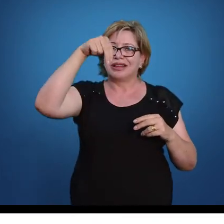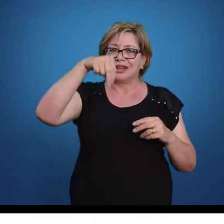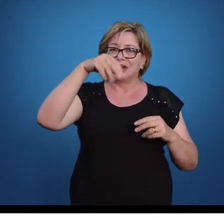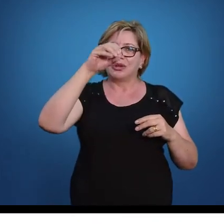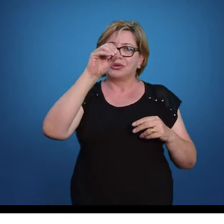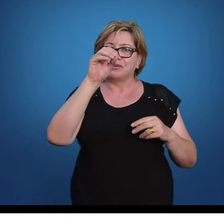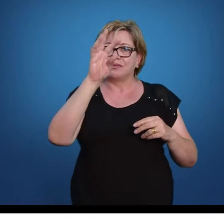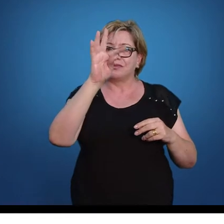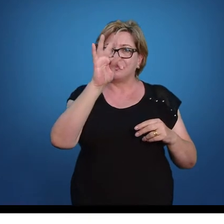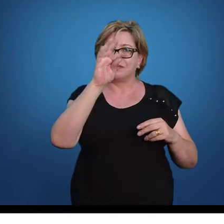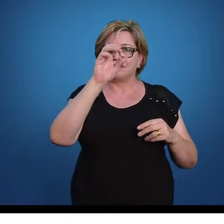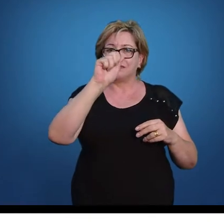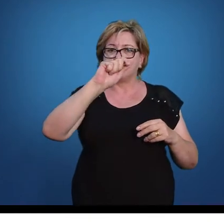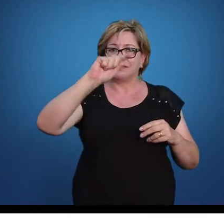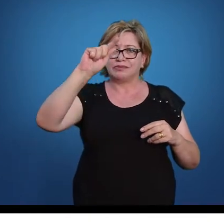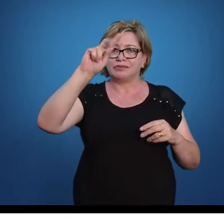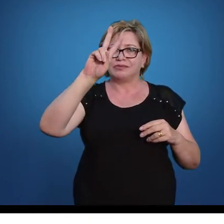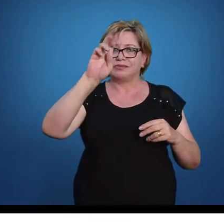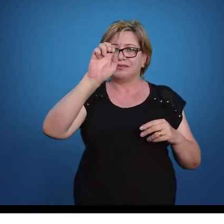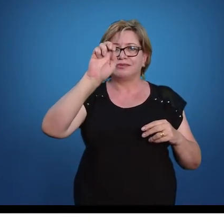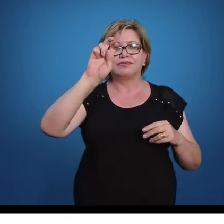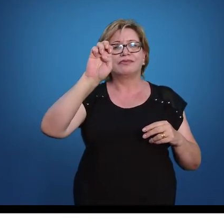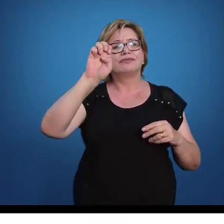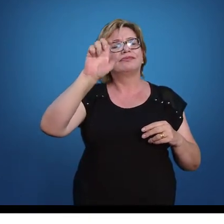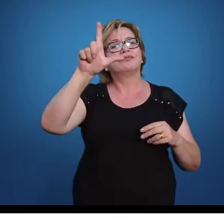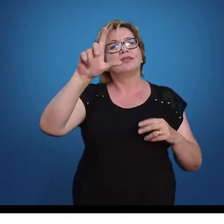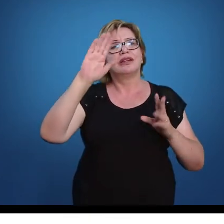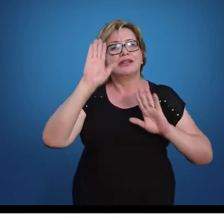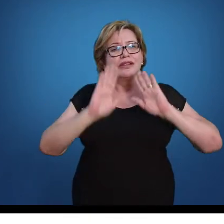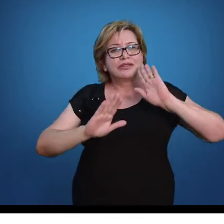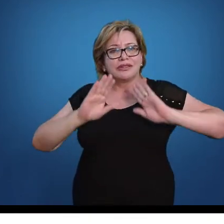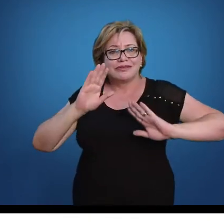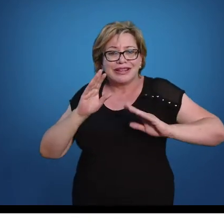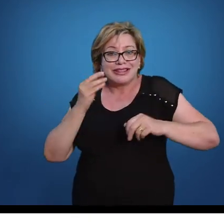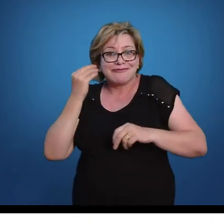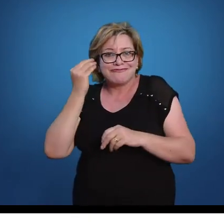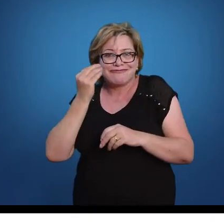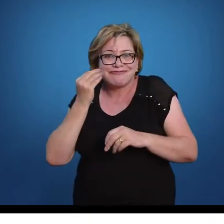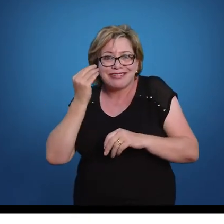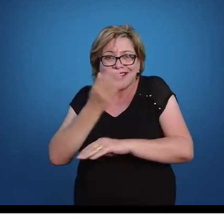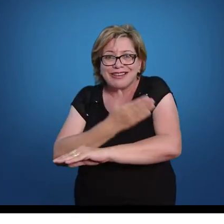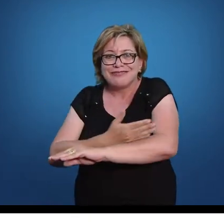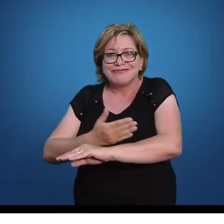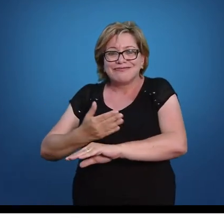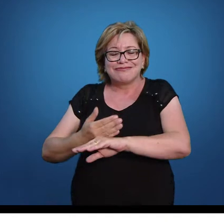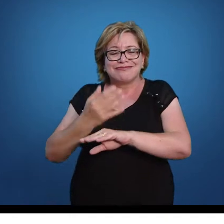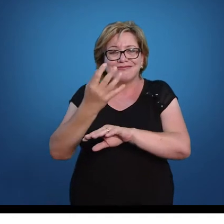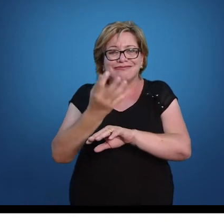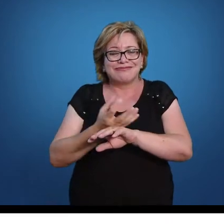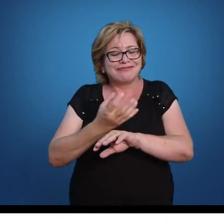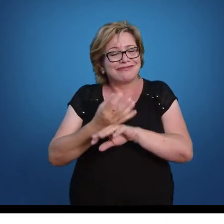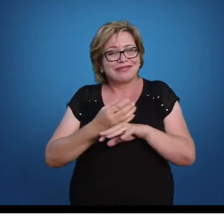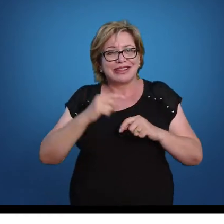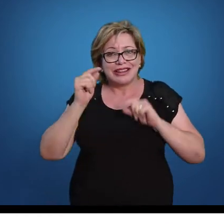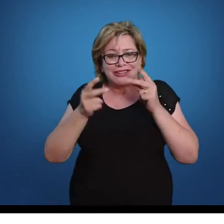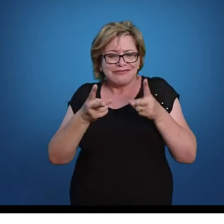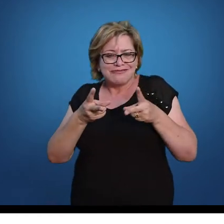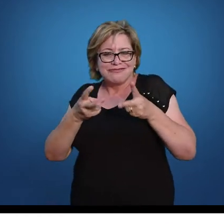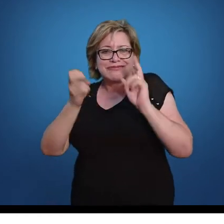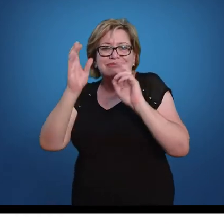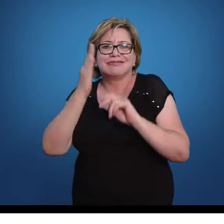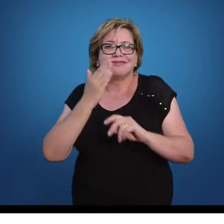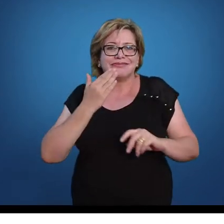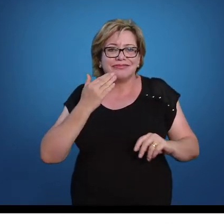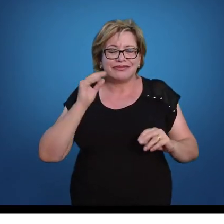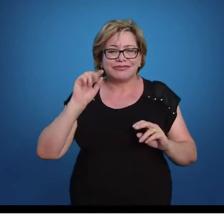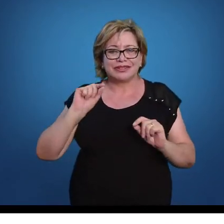É lógico que, à medida que você vai se familiarizando com a disciplina, vai ficar fácil para você identificar essas situações que